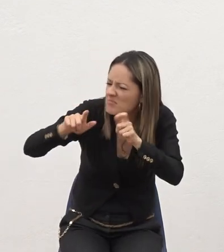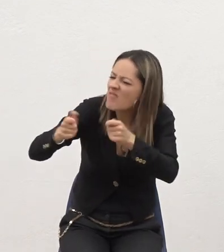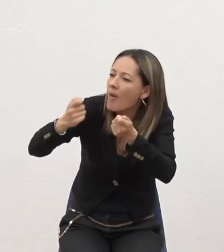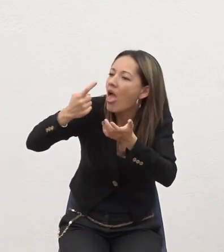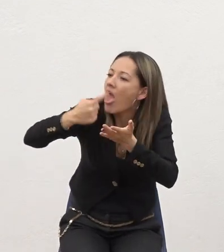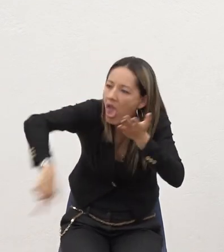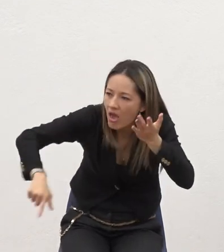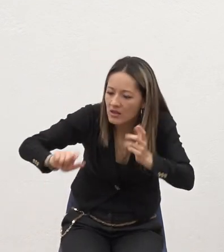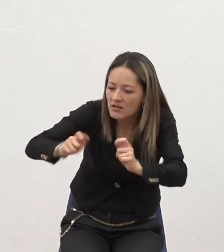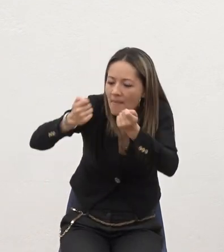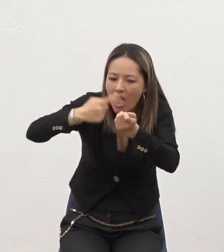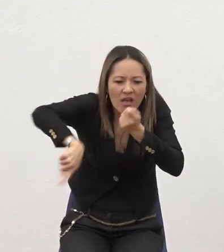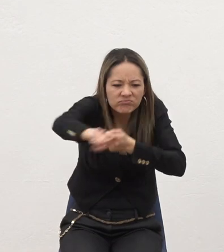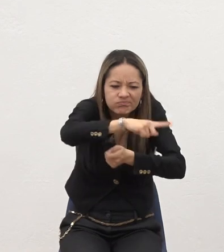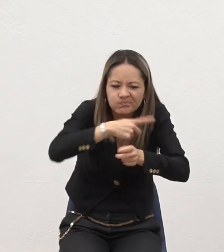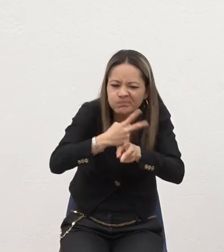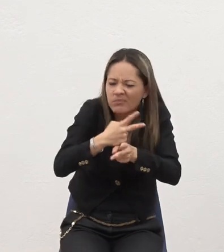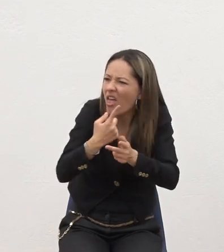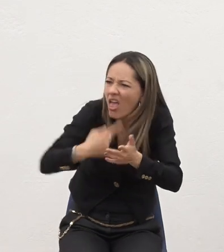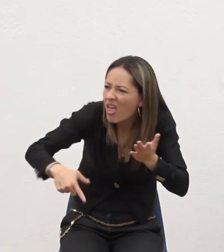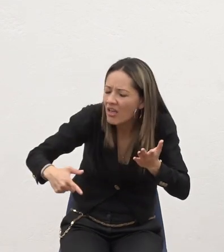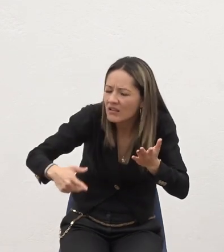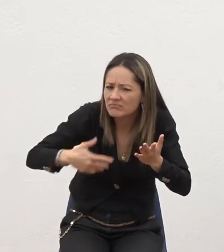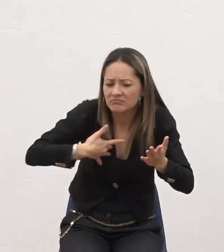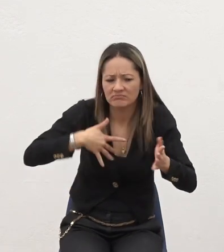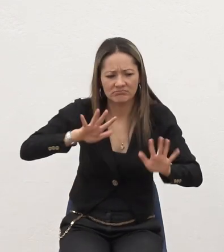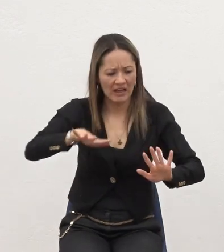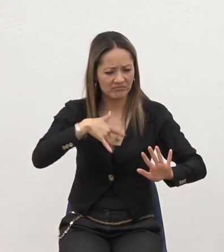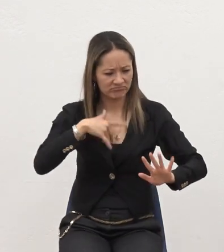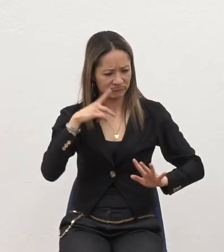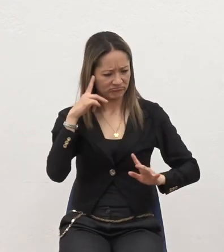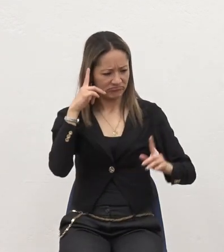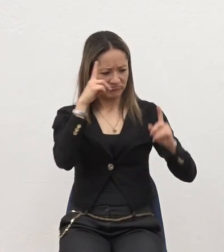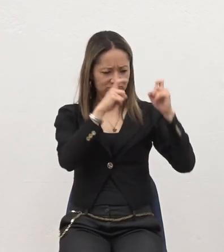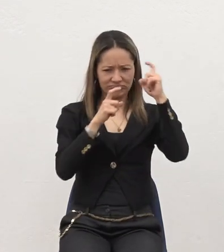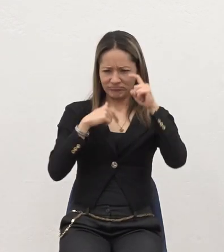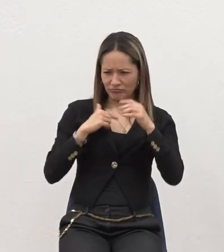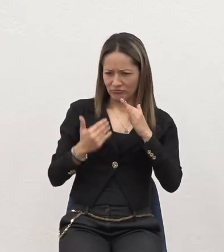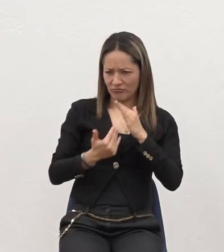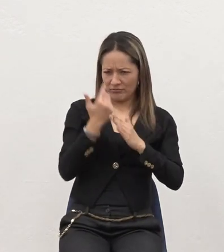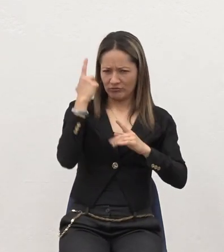Entonces Empecé A hacer Como El pastor No me había